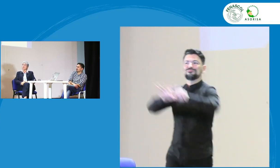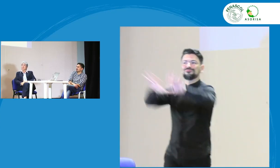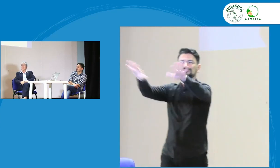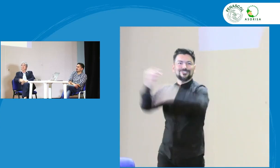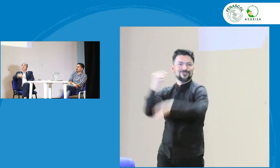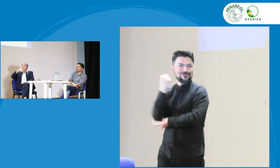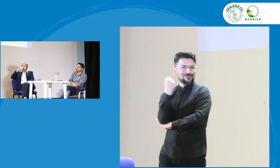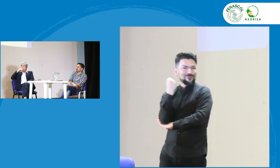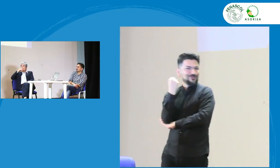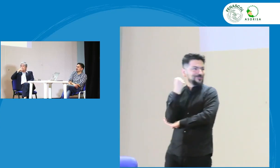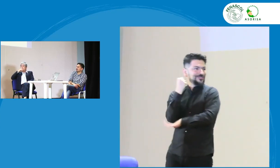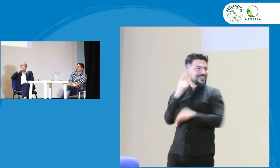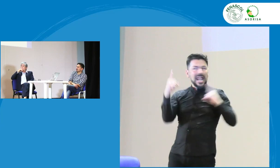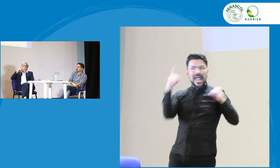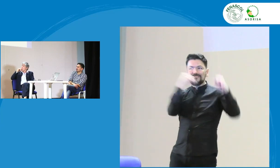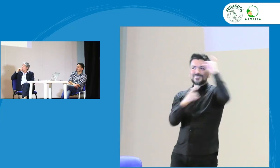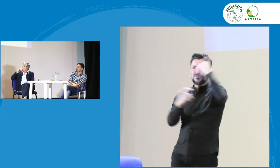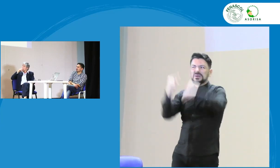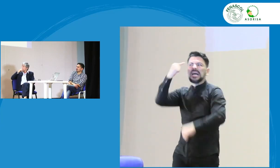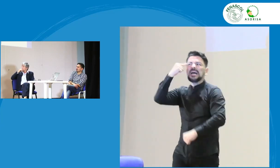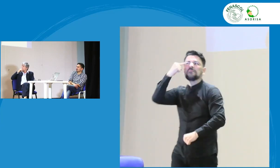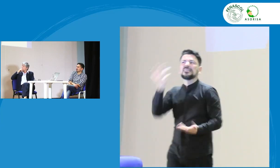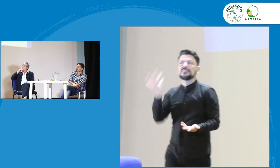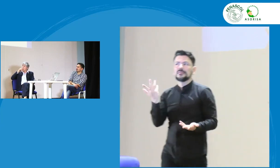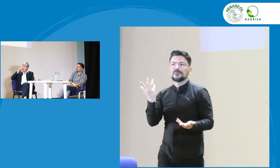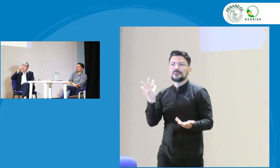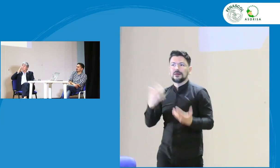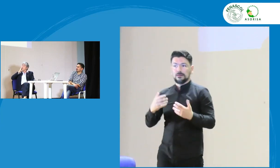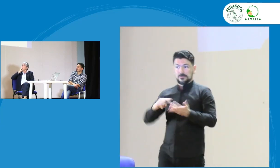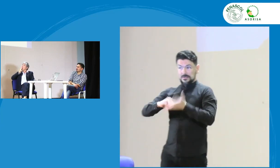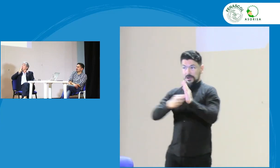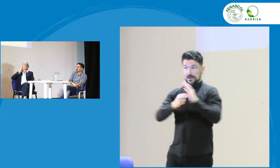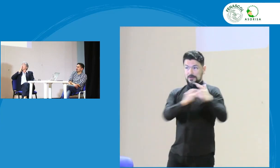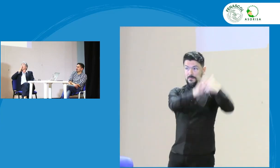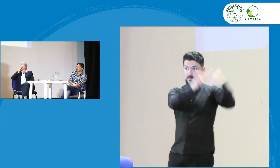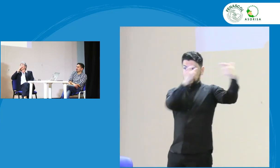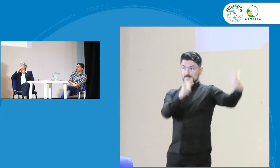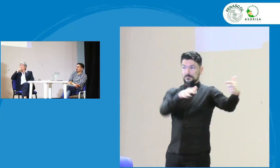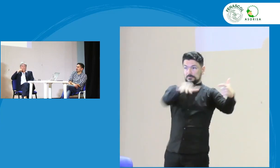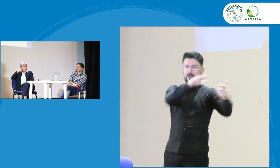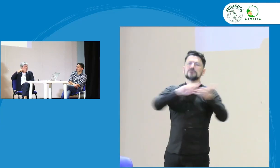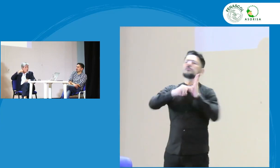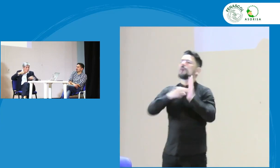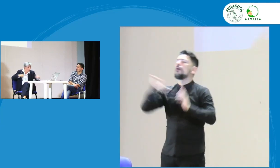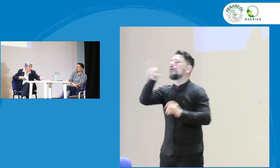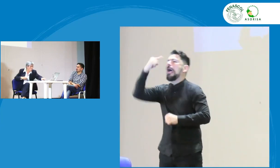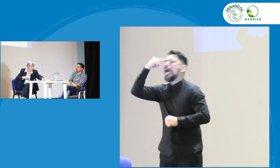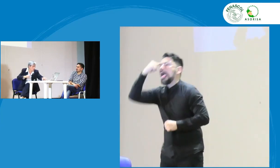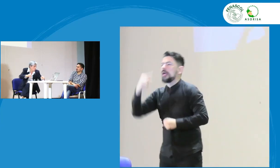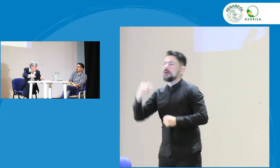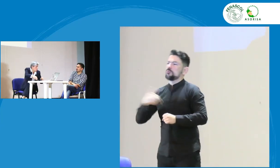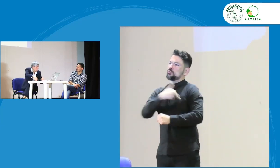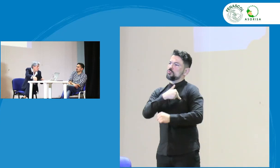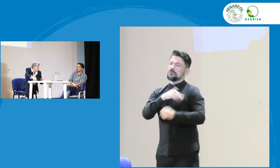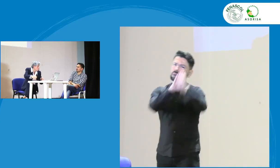Como lo vimos en el video de Fenas Call, no sé ustedes qué consideran, que de pronto